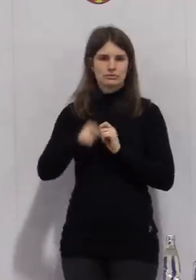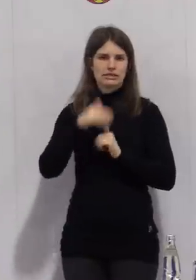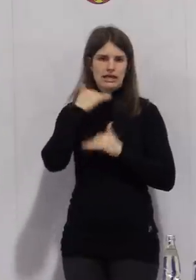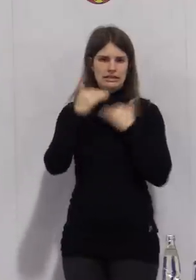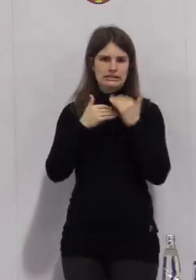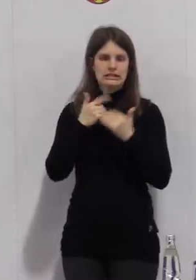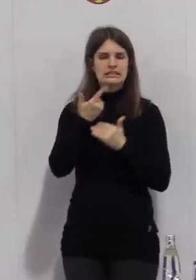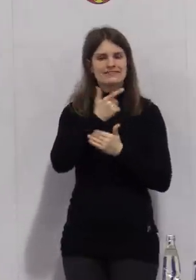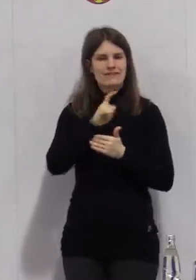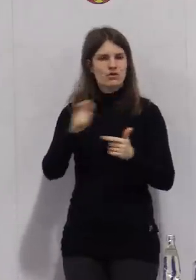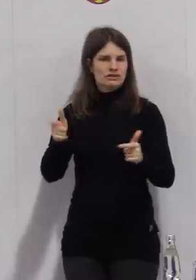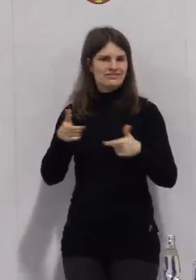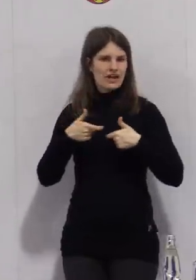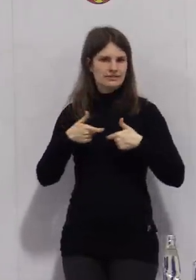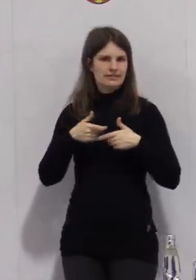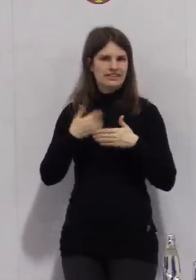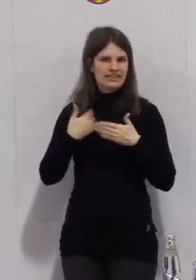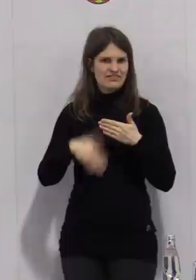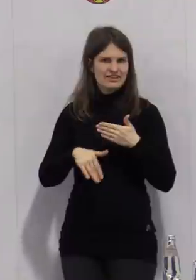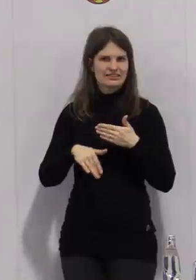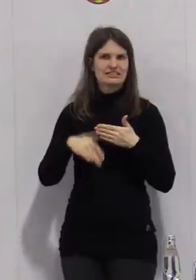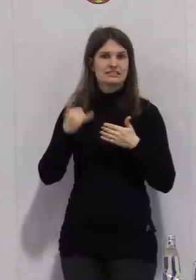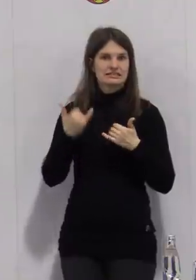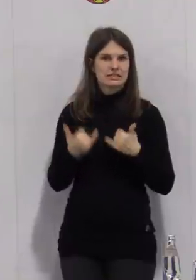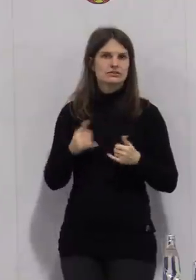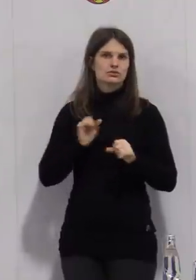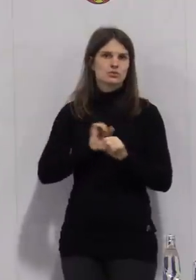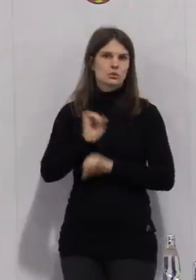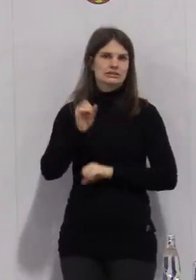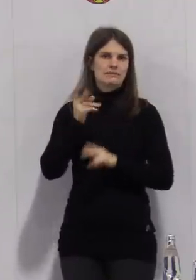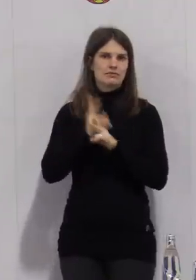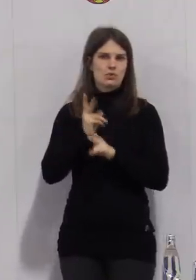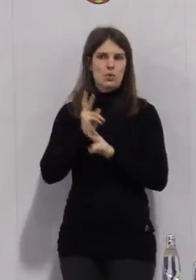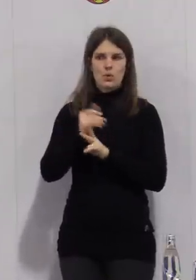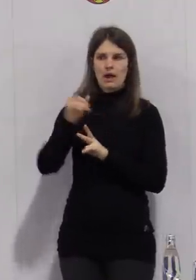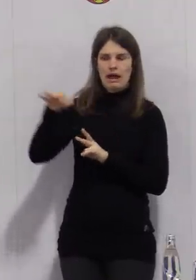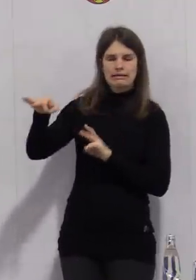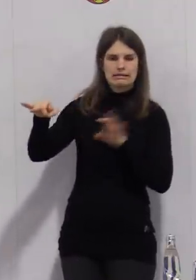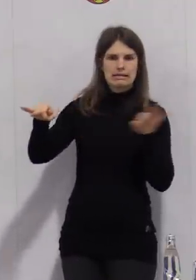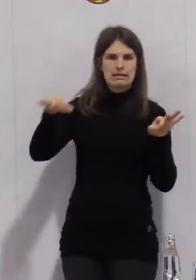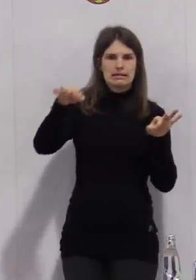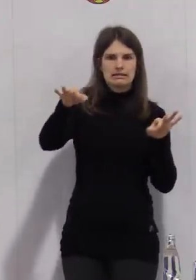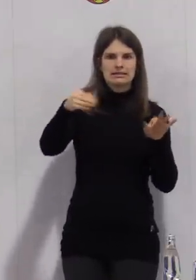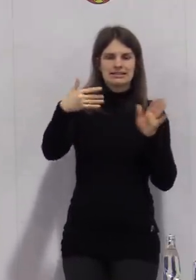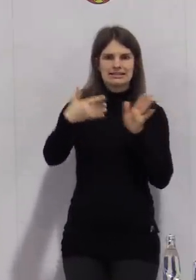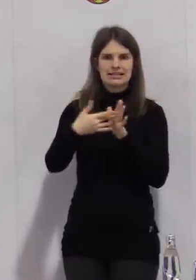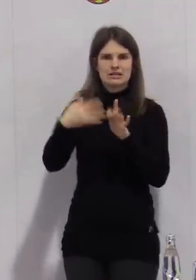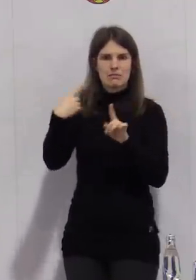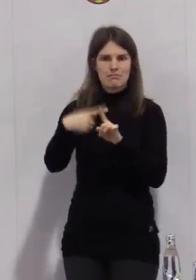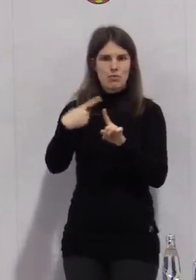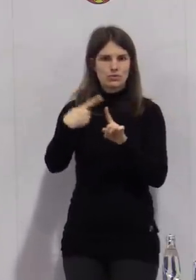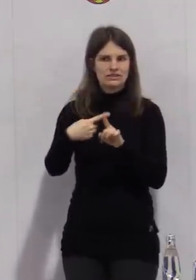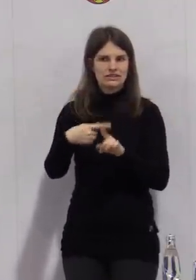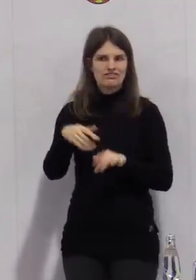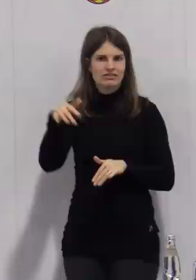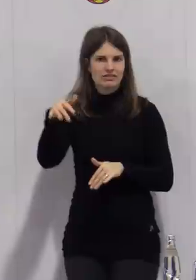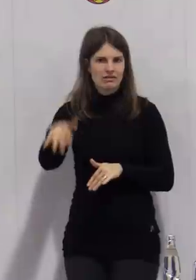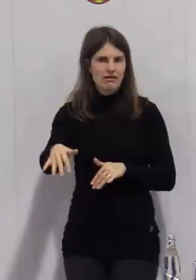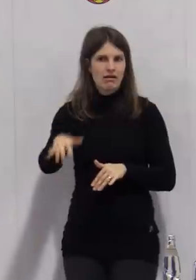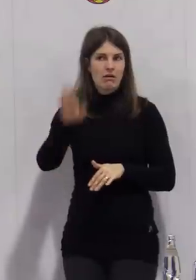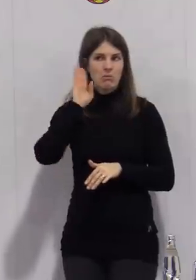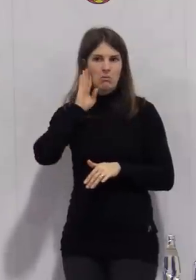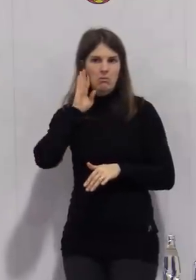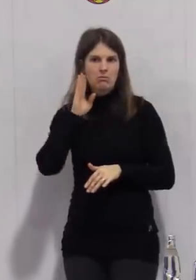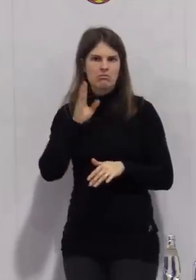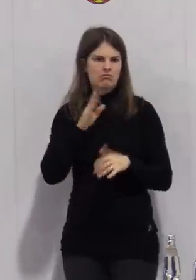-tägigen Quarantäne es vereinzelte immer noch positive Tests gab. So was ist mir auch zu hören gekommen, dass